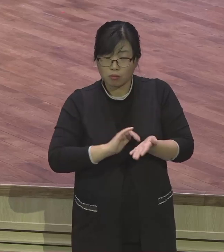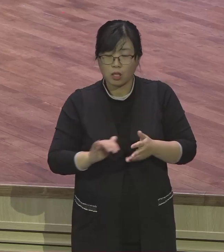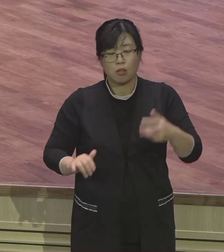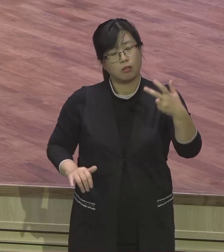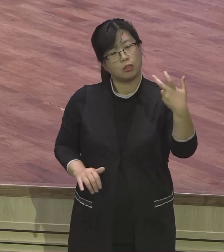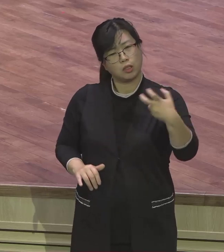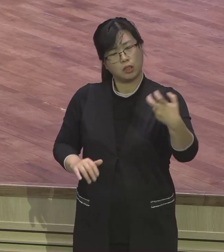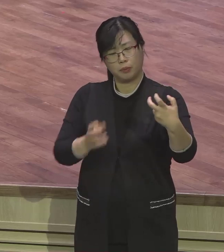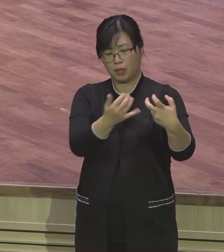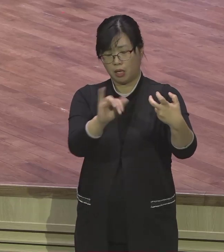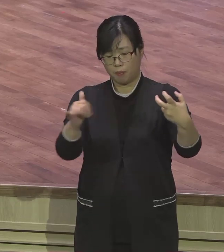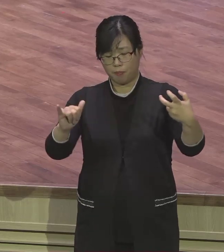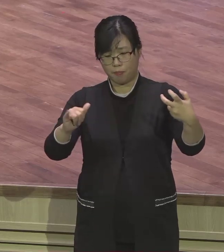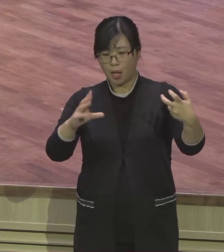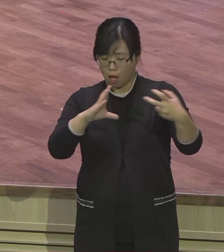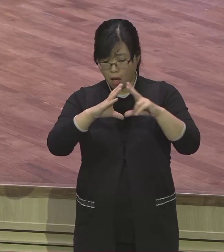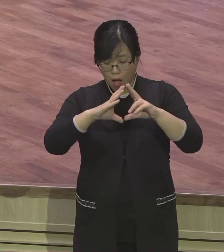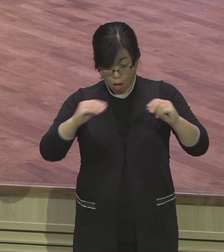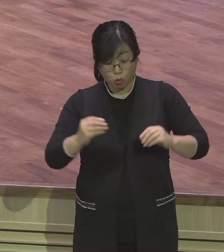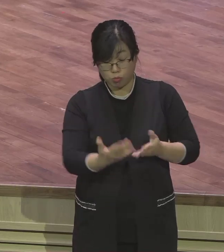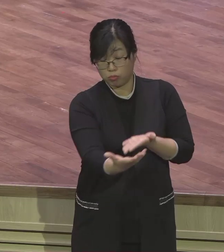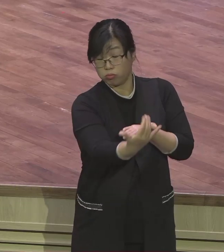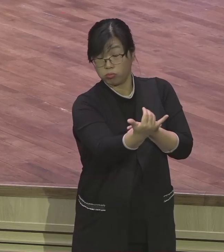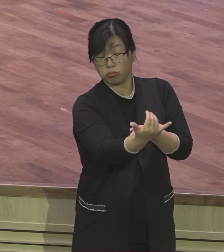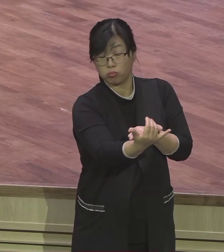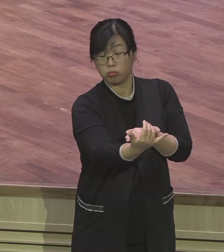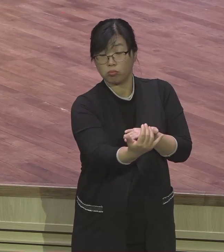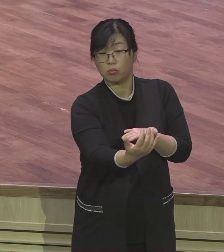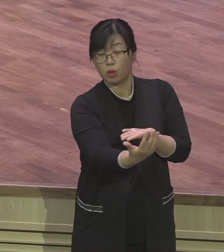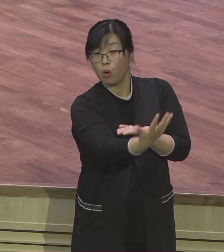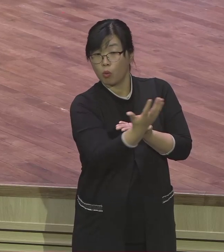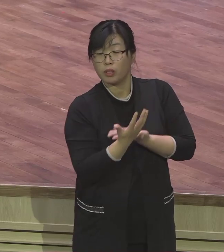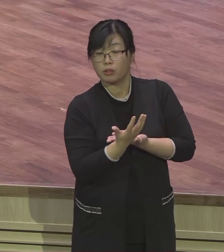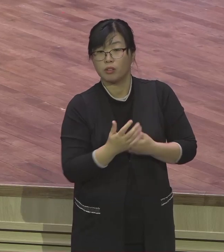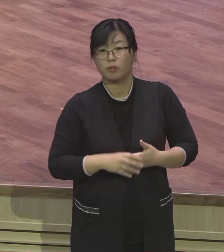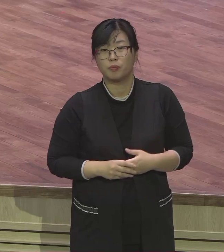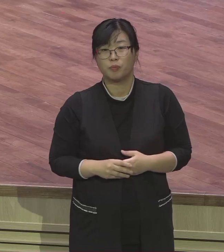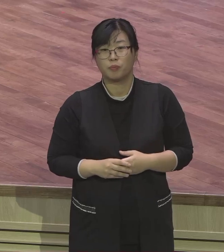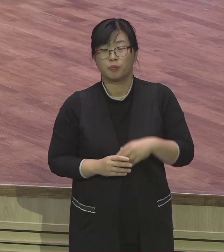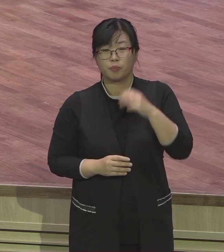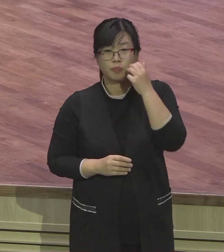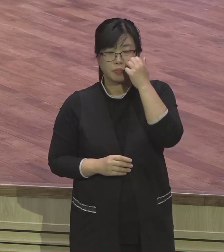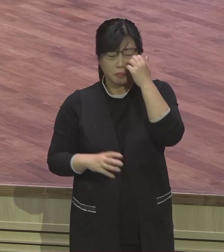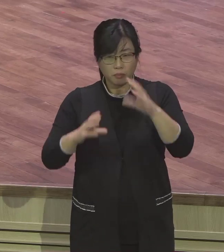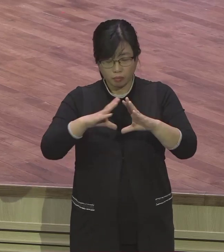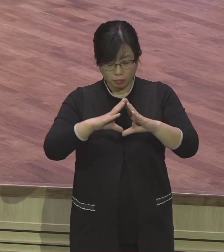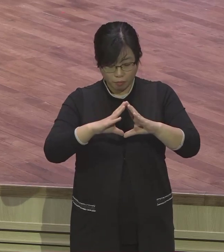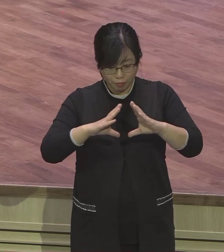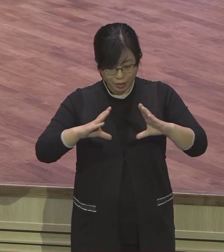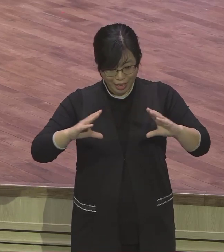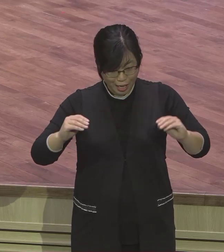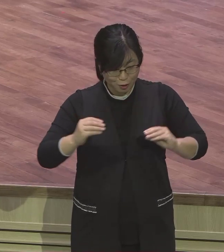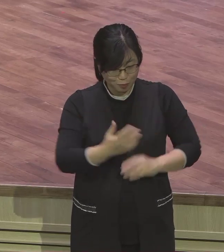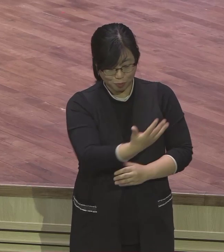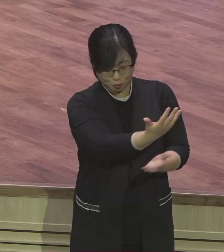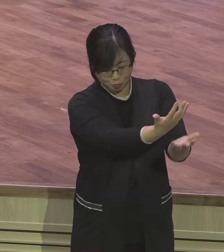보면 주력업 당시 자 보세요. 얼마나 크게 졌느냐 수력업 당시 장정만 60만이라